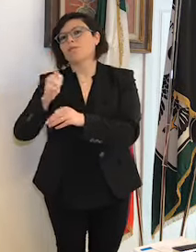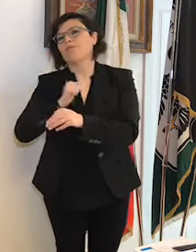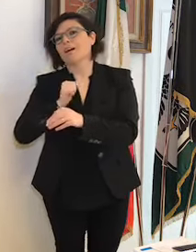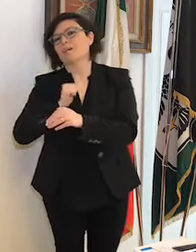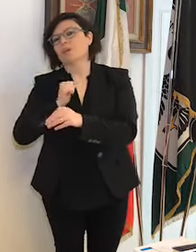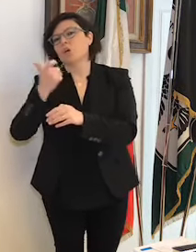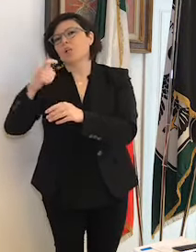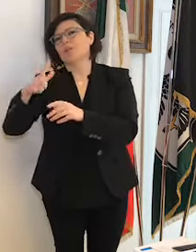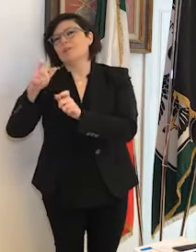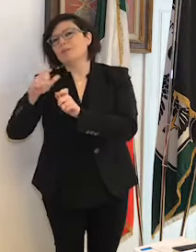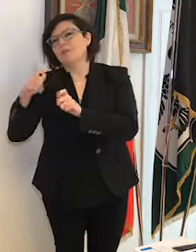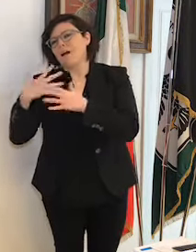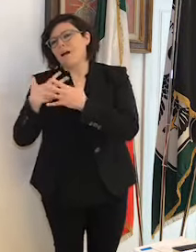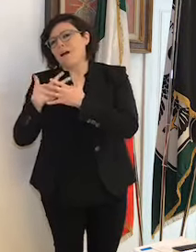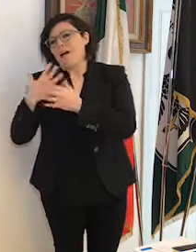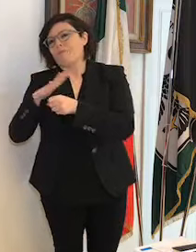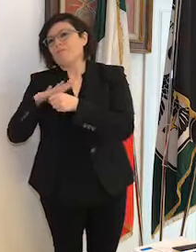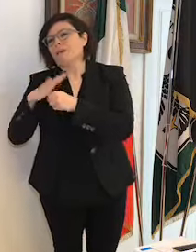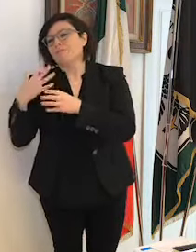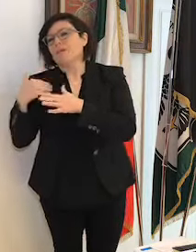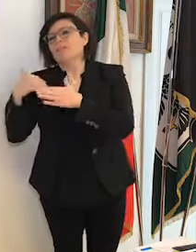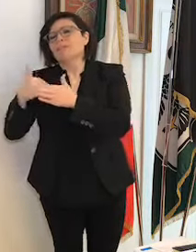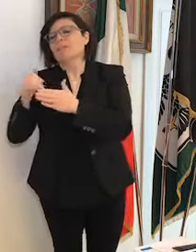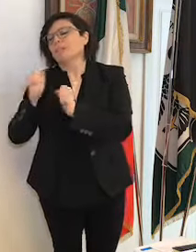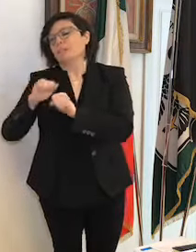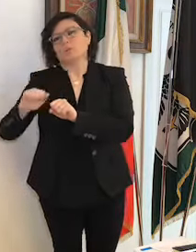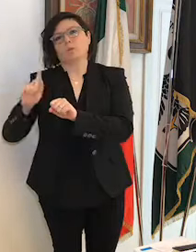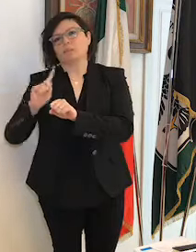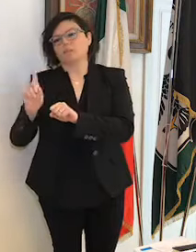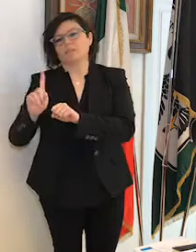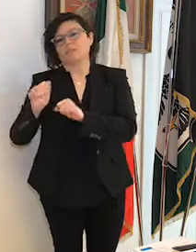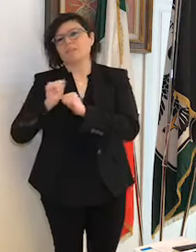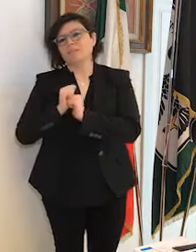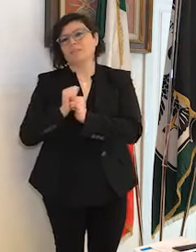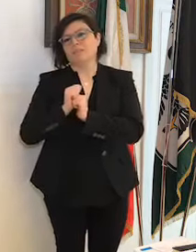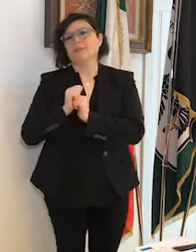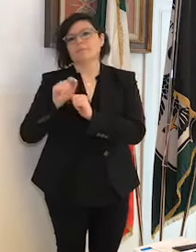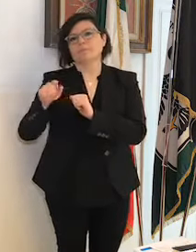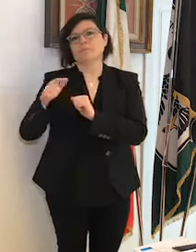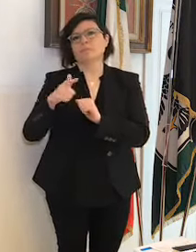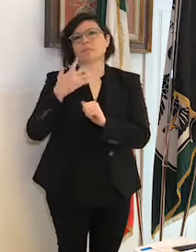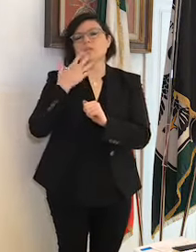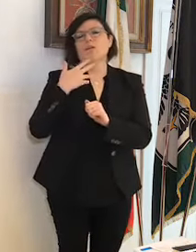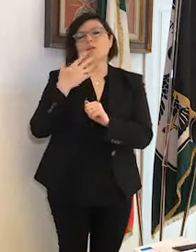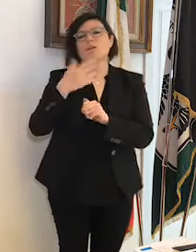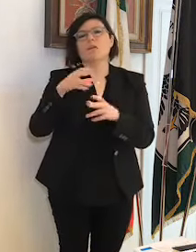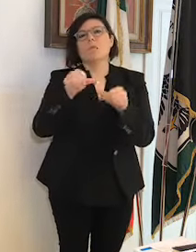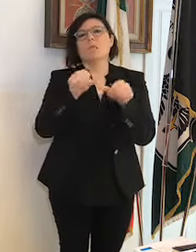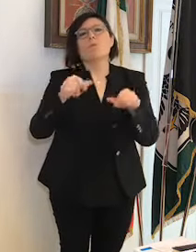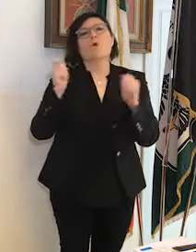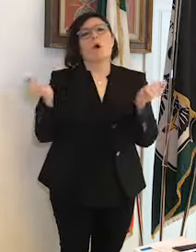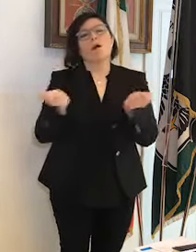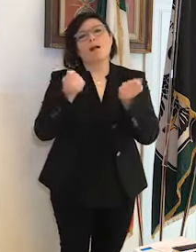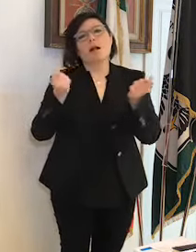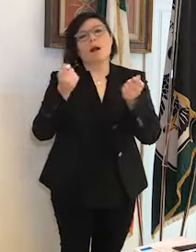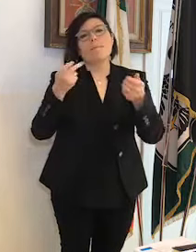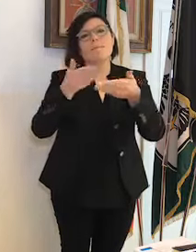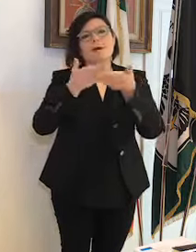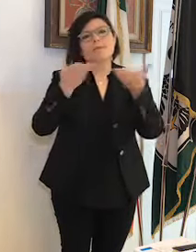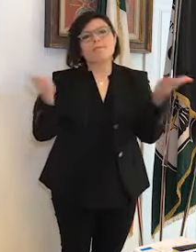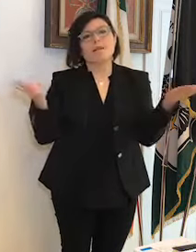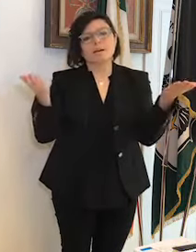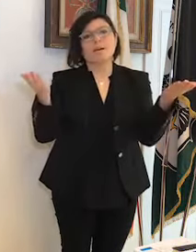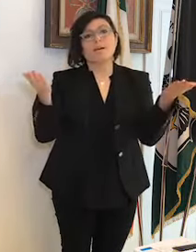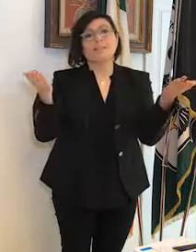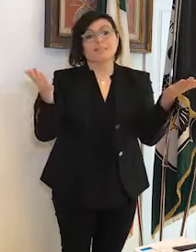farlo appunto tutti i cittadini aquilani ma non soltanto quelli del cratere e lanceremo anche una campagna nazionale ad illuminare le proprie